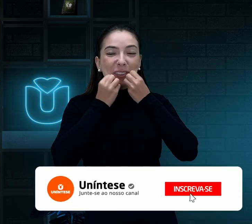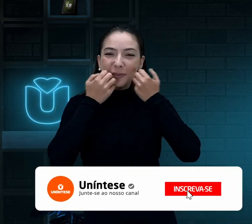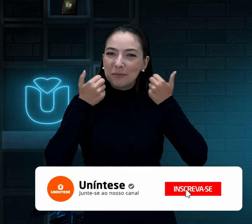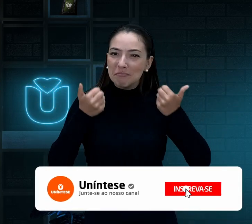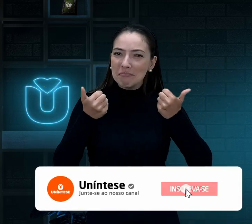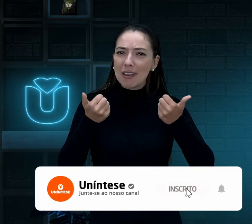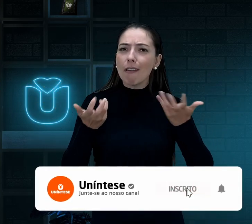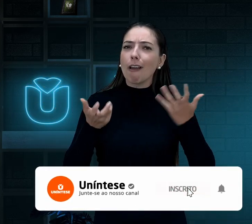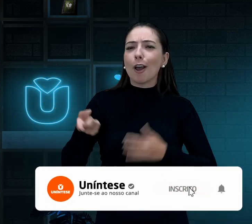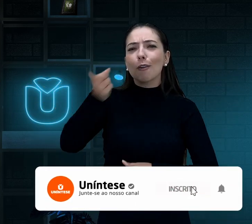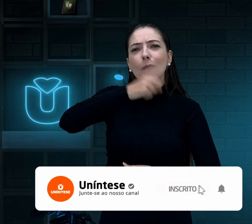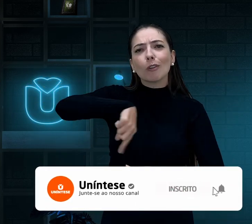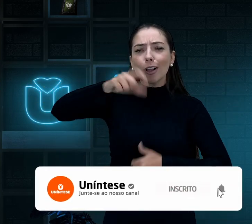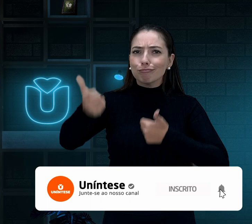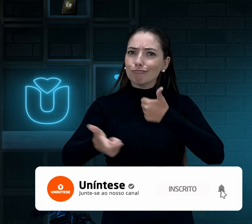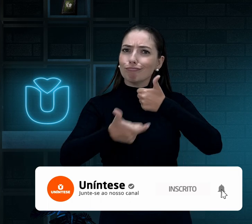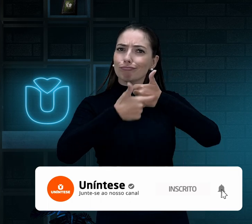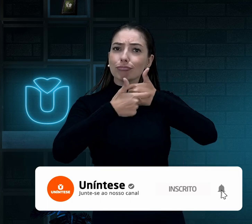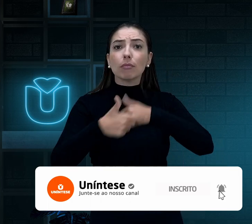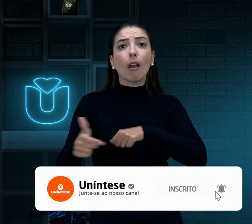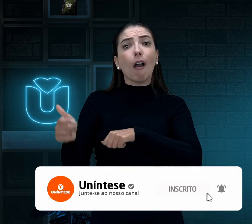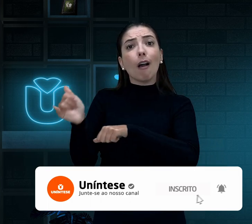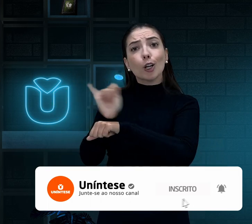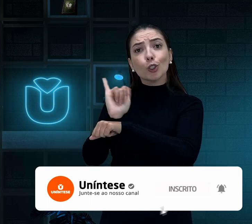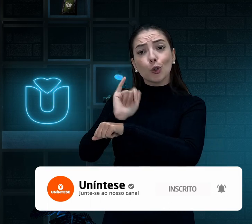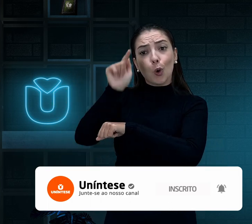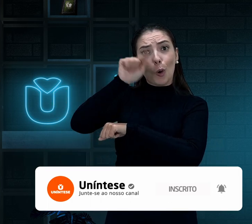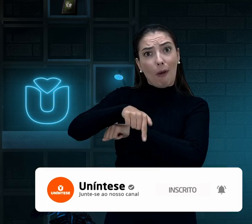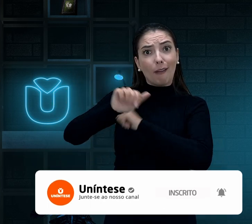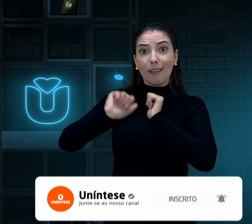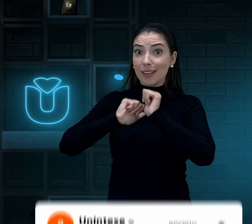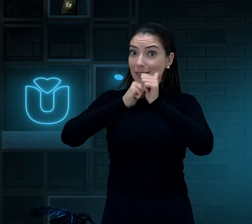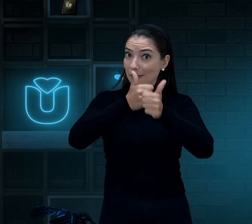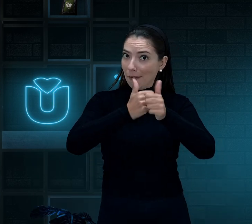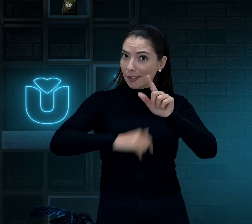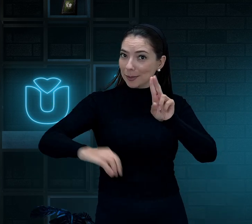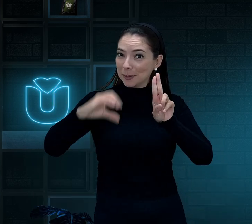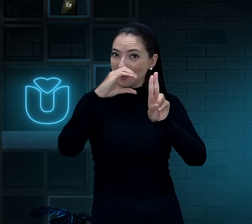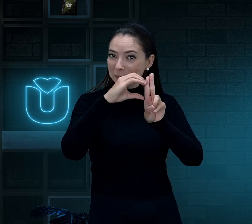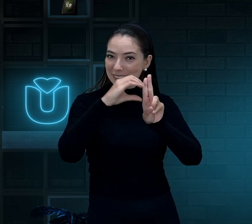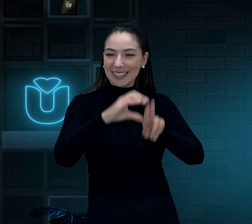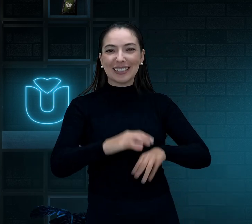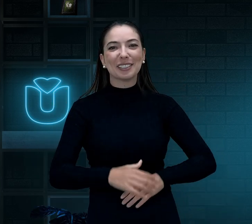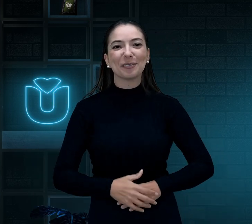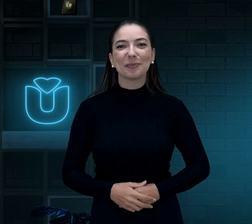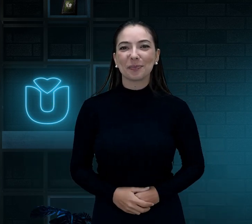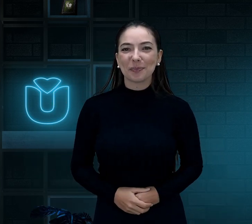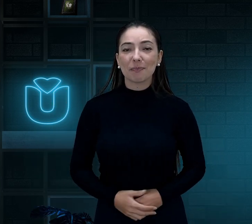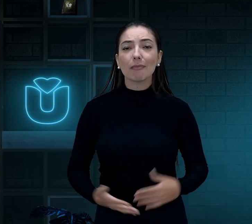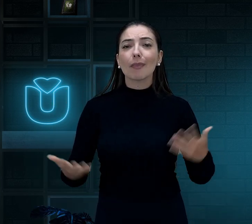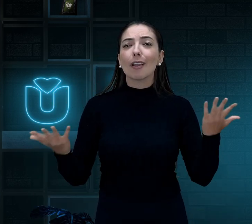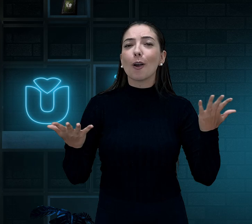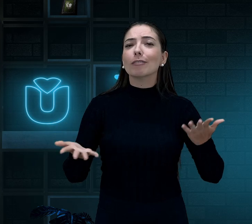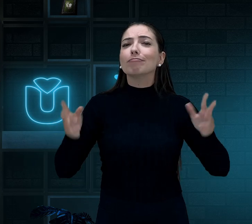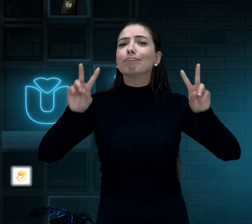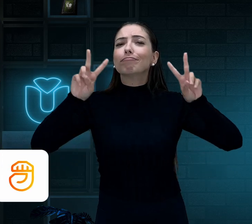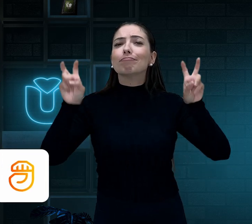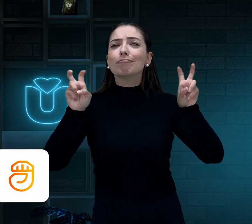Eu quero que vocês curtam o nosso vídeo e sigam a página da Unintese aqui no YouTube. Então, hoje eu vou